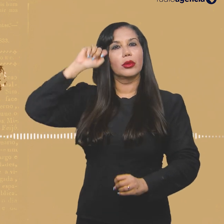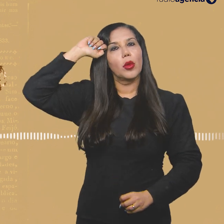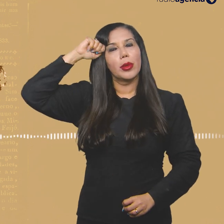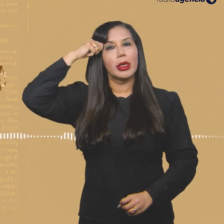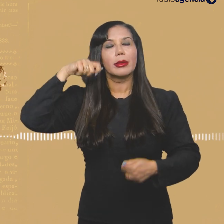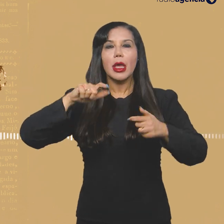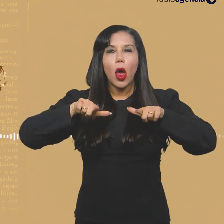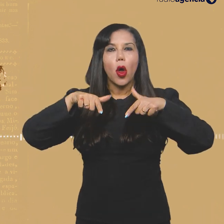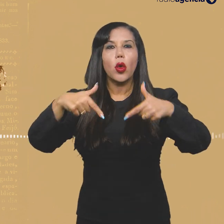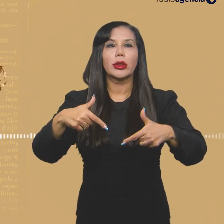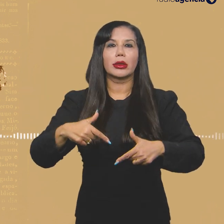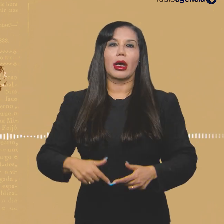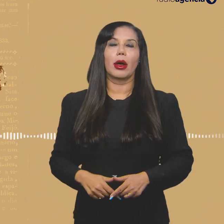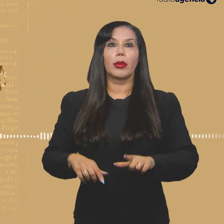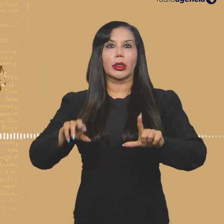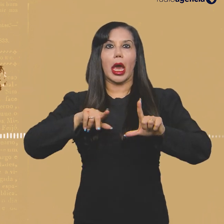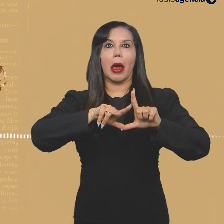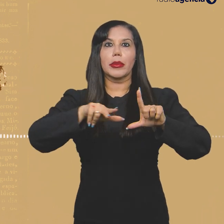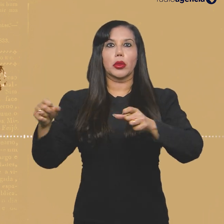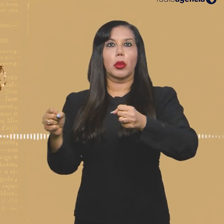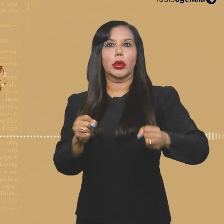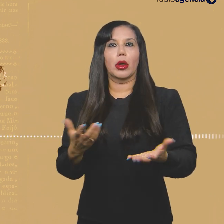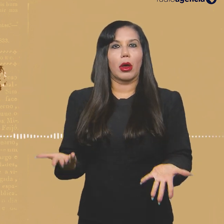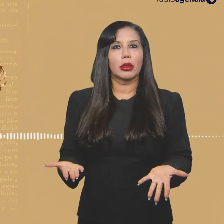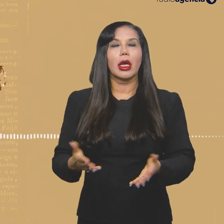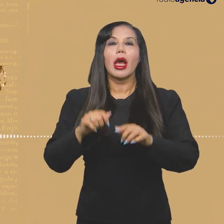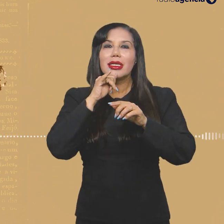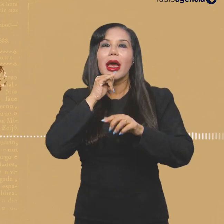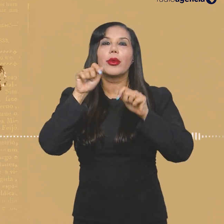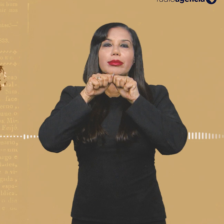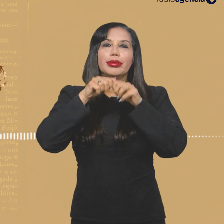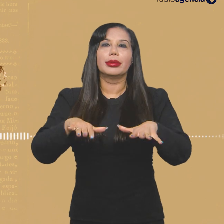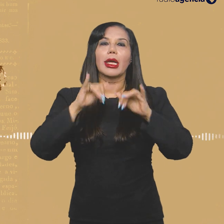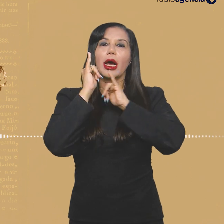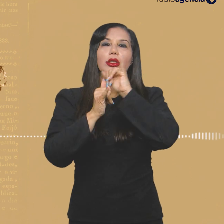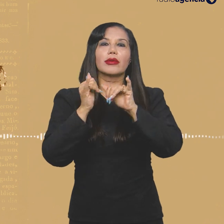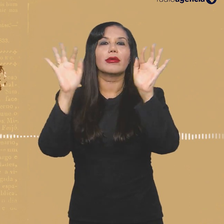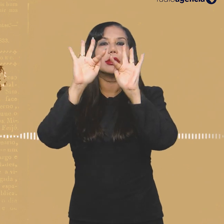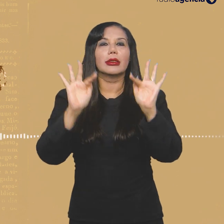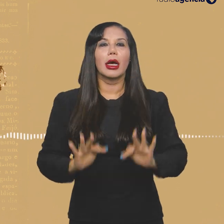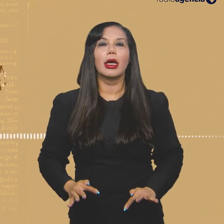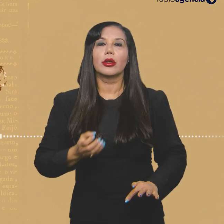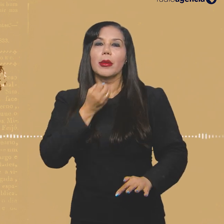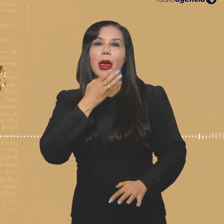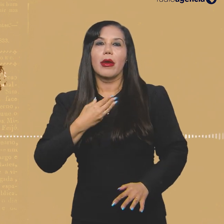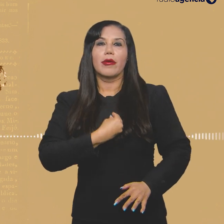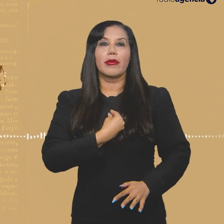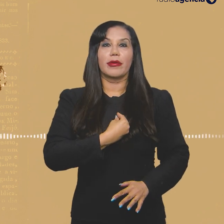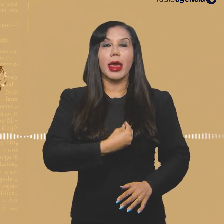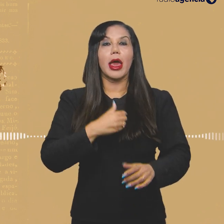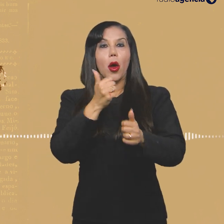sociedade sob legitimidade da mídia hegemônica. 4. Reverberar narrativas de felicidade e bem-viver